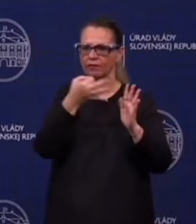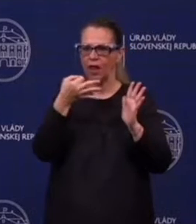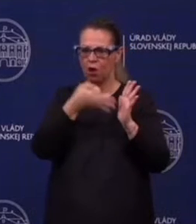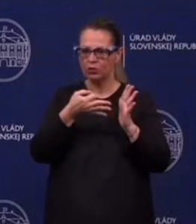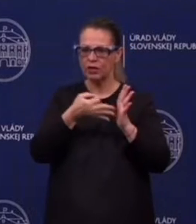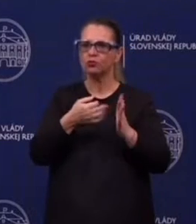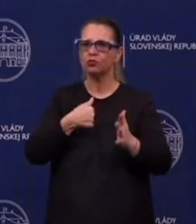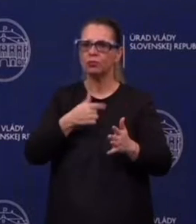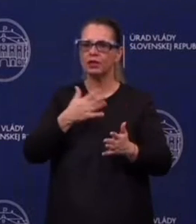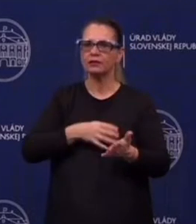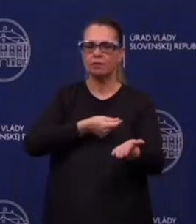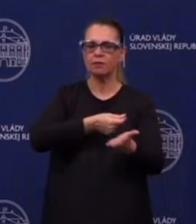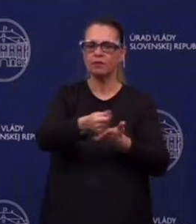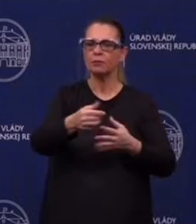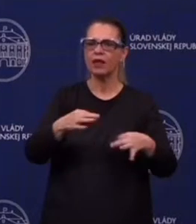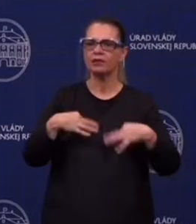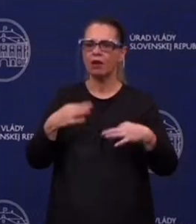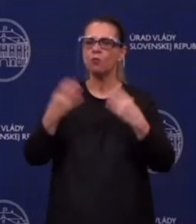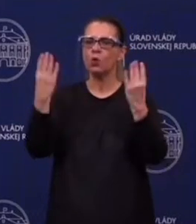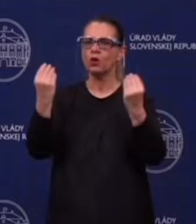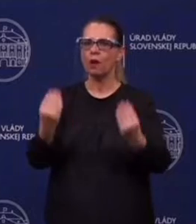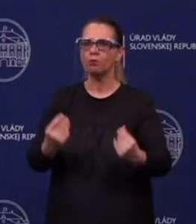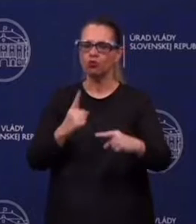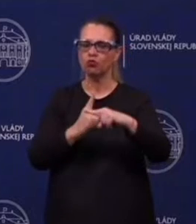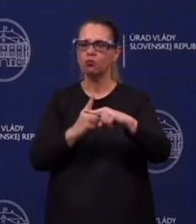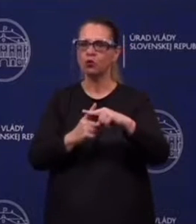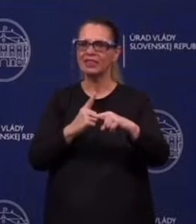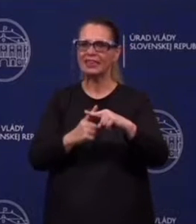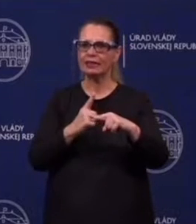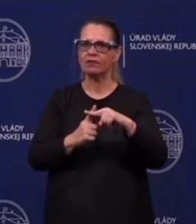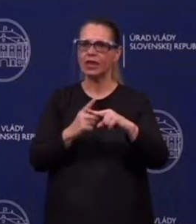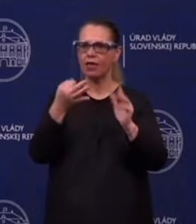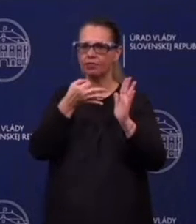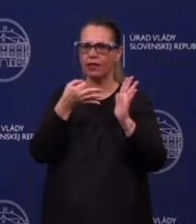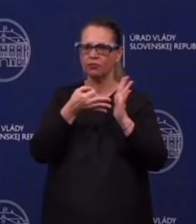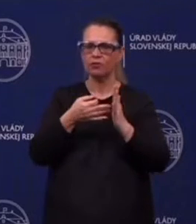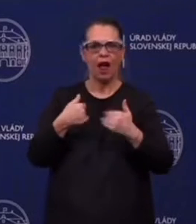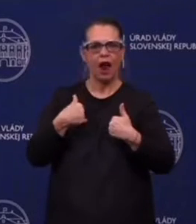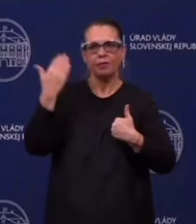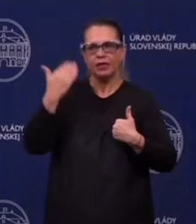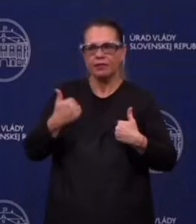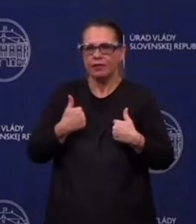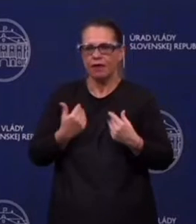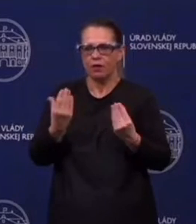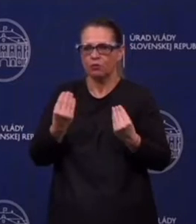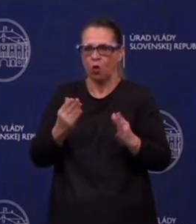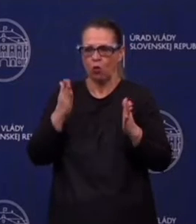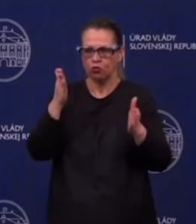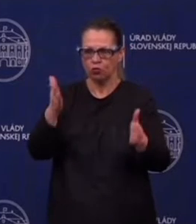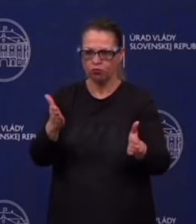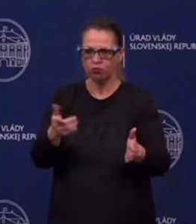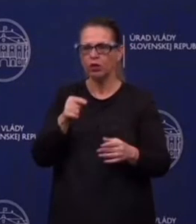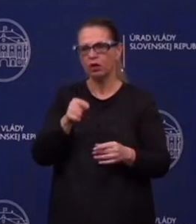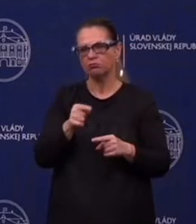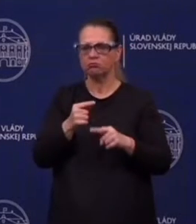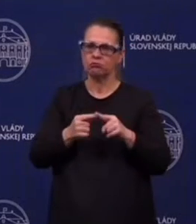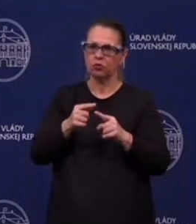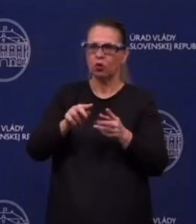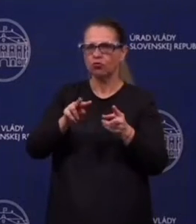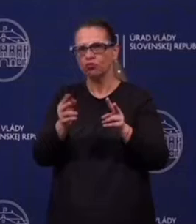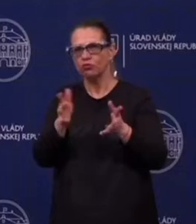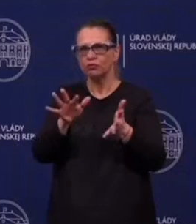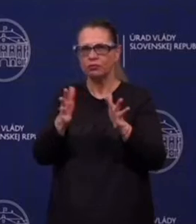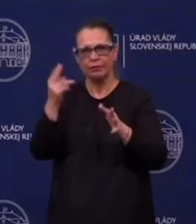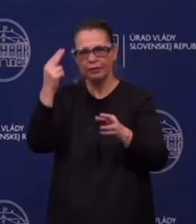Chceme vyplácať vlastne zdravotníkom podľa počtu pozitívne testovaných. Keďže nevieme, koľko bude pozitívne testovaných, tak toto je taká trošku premenná